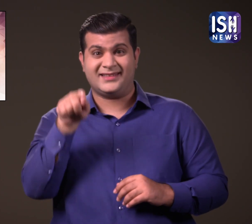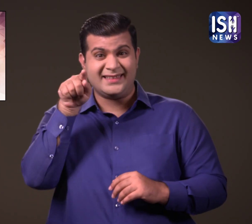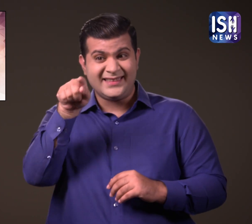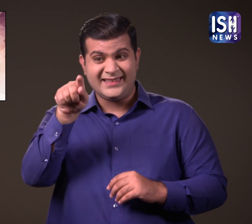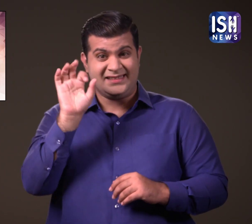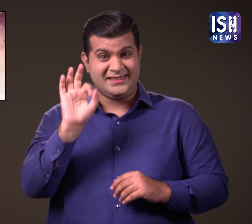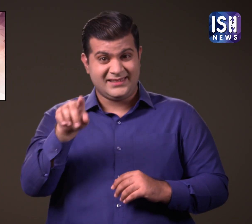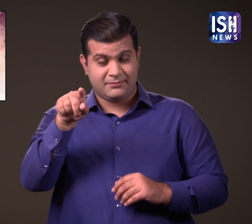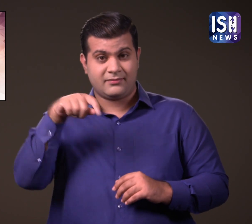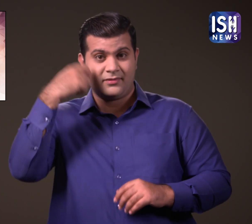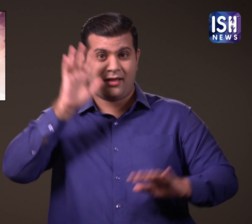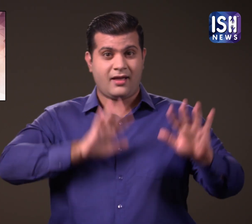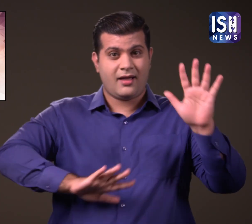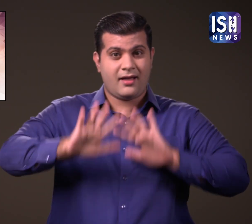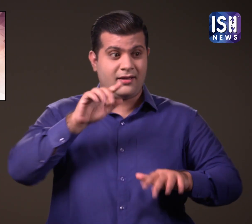सर्वश्रेष्ट सहायक अभिनेतरी